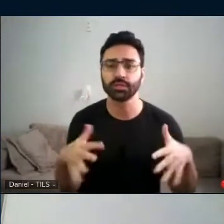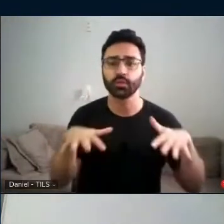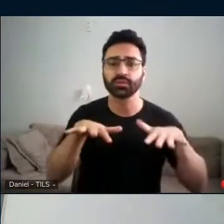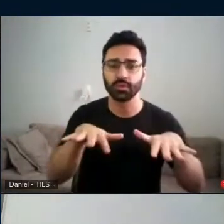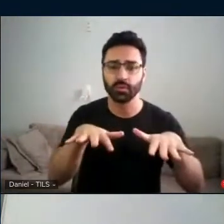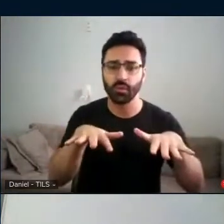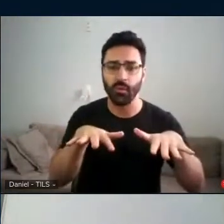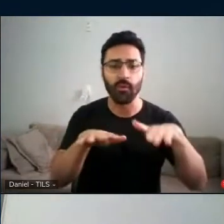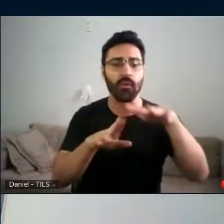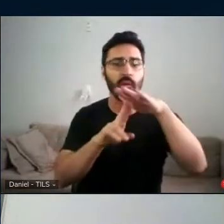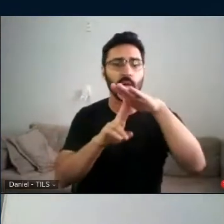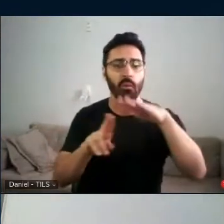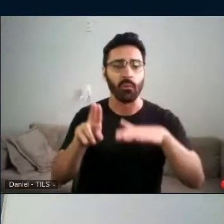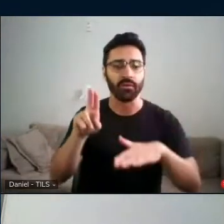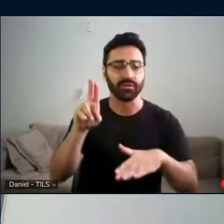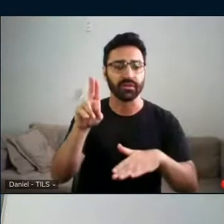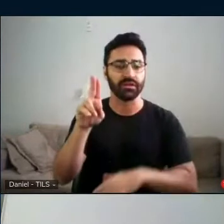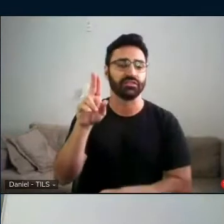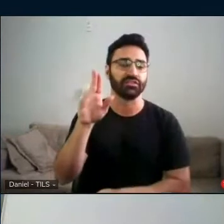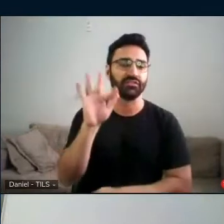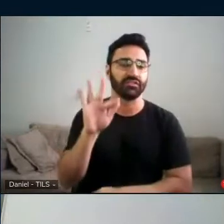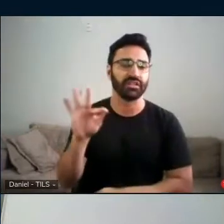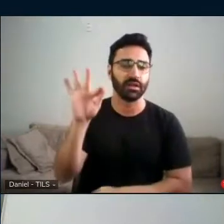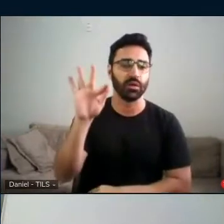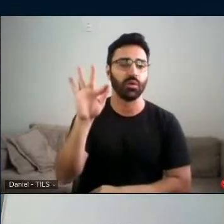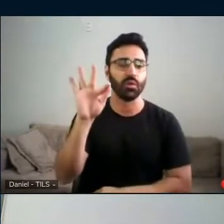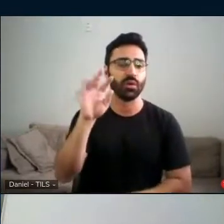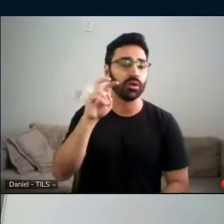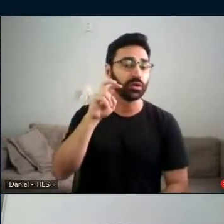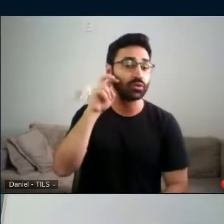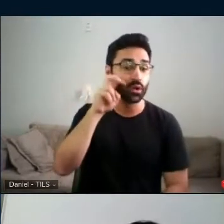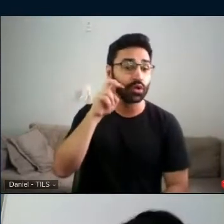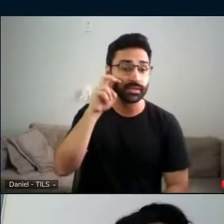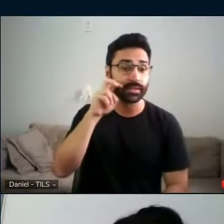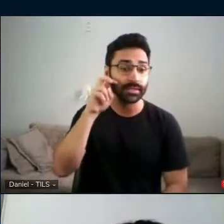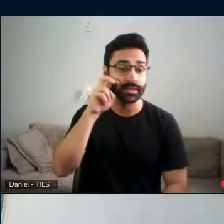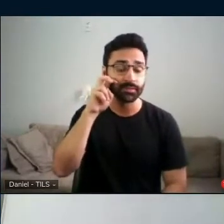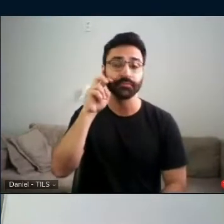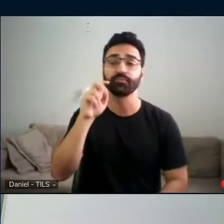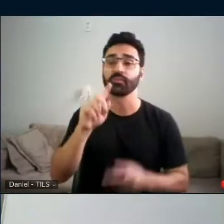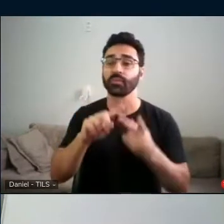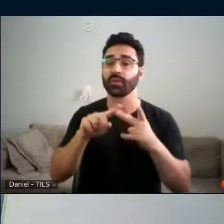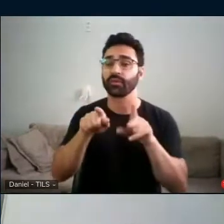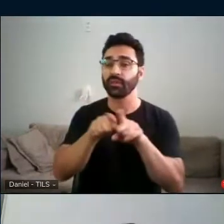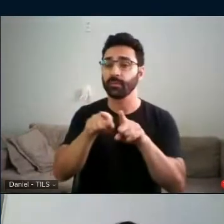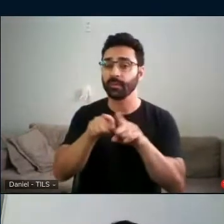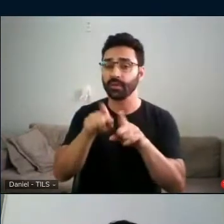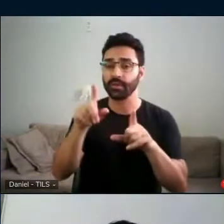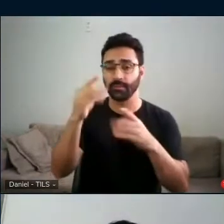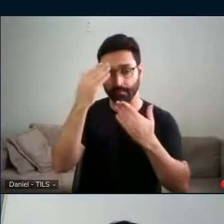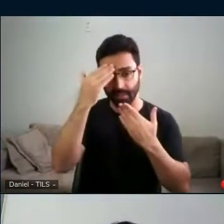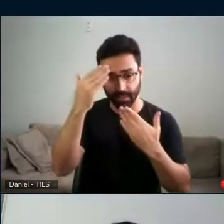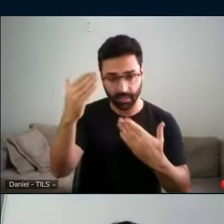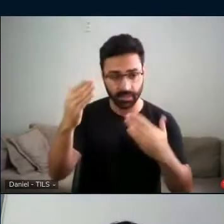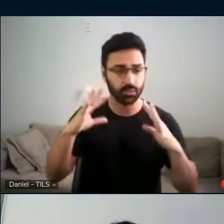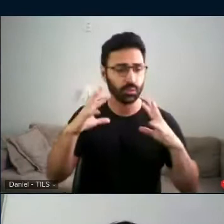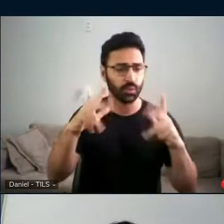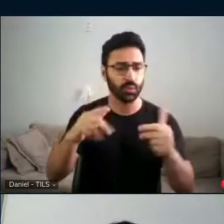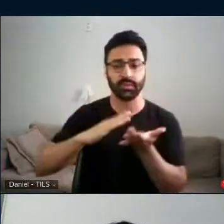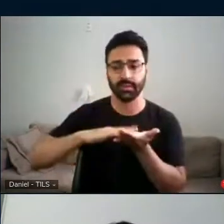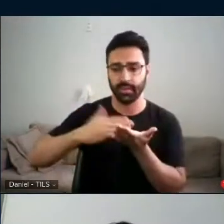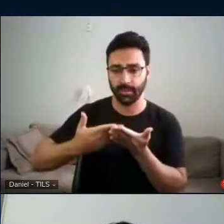Federal do Rio Grande do Norte, que aqui se faz presente também. Agradecer às e aos intérpretes,